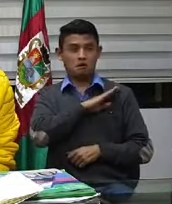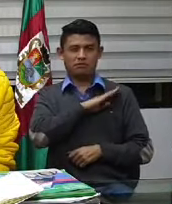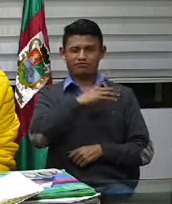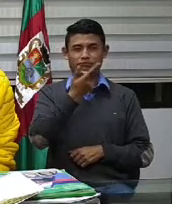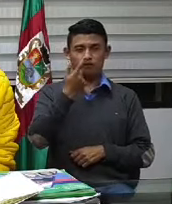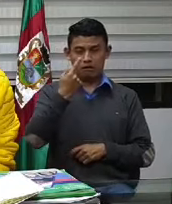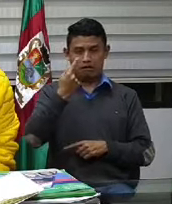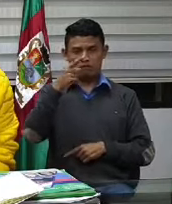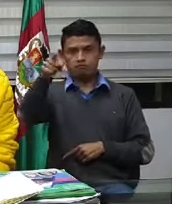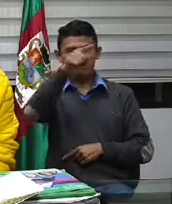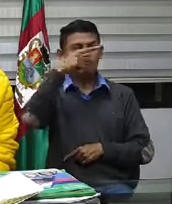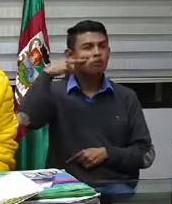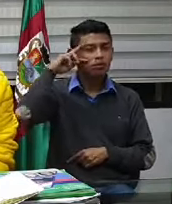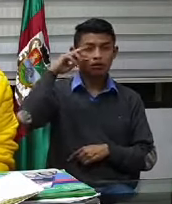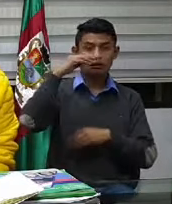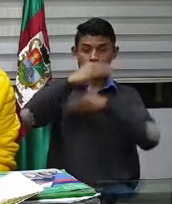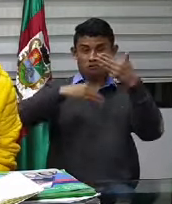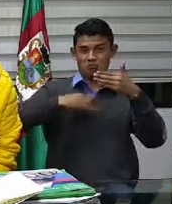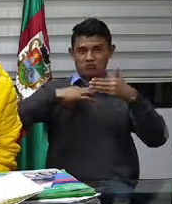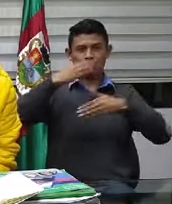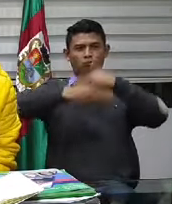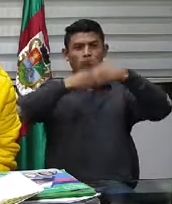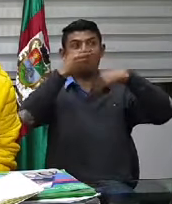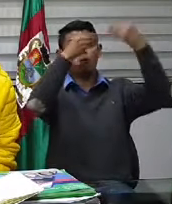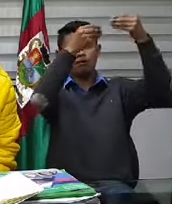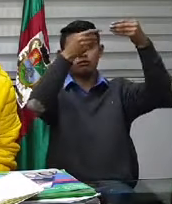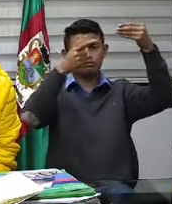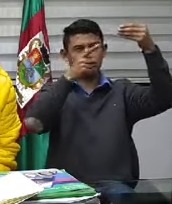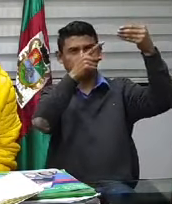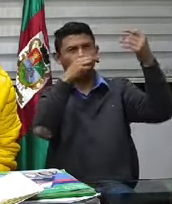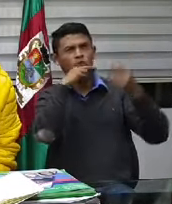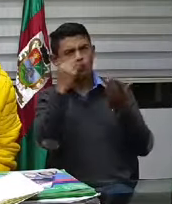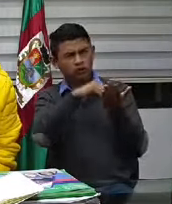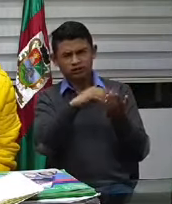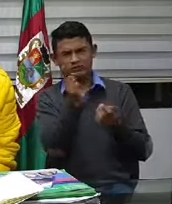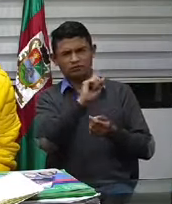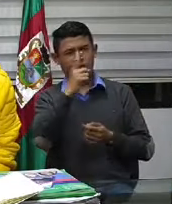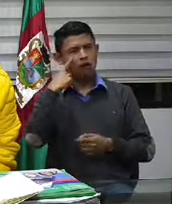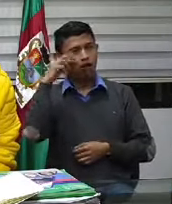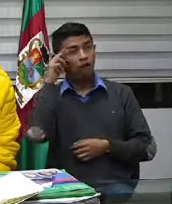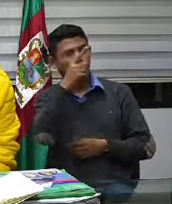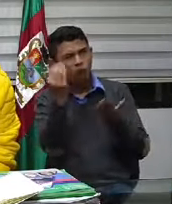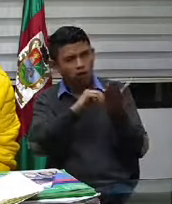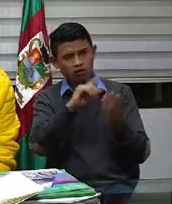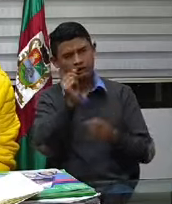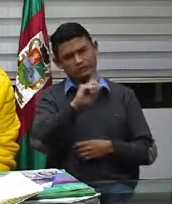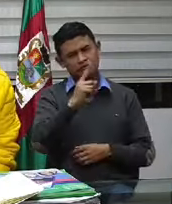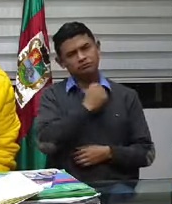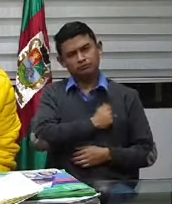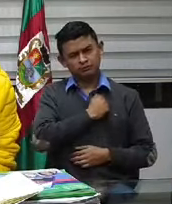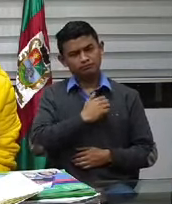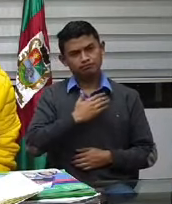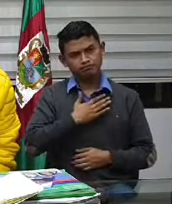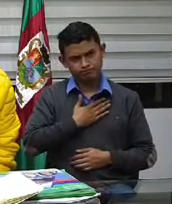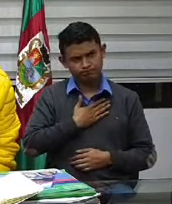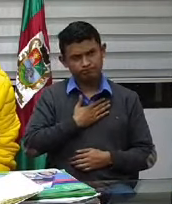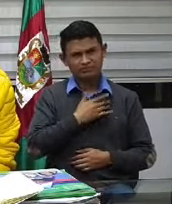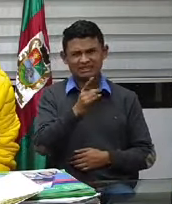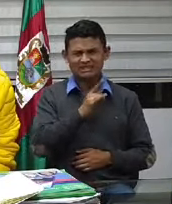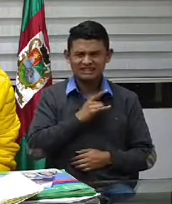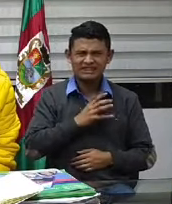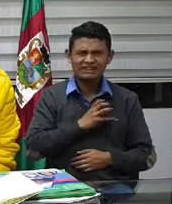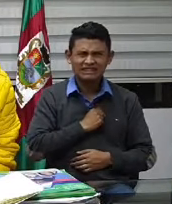los días que nos lleven, y la gente que necesita en otros lados, ¿qué? De verdad, pongamos la mano en el corazón y pensemos en el otro.